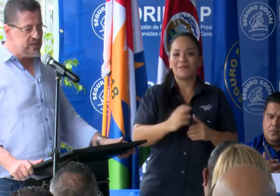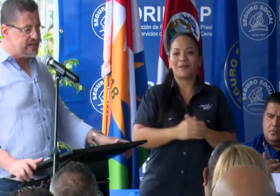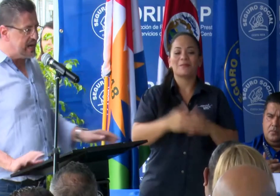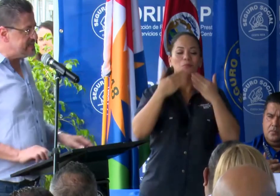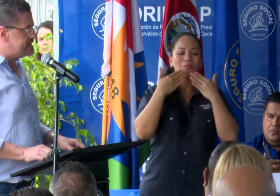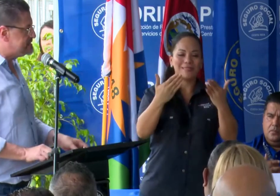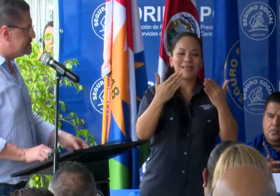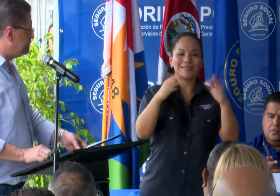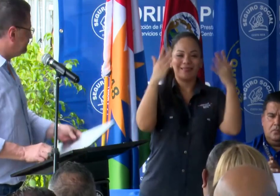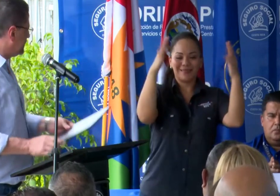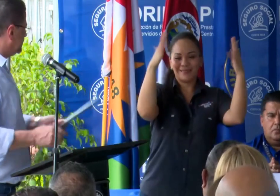Muchas gracias.